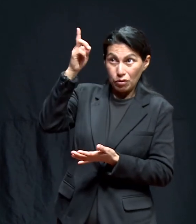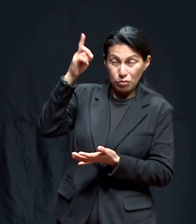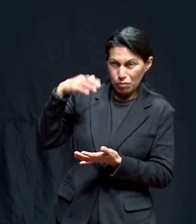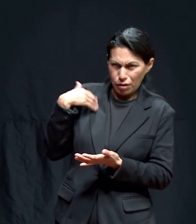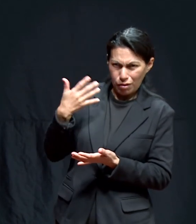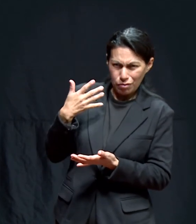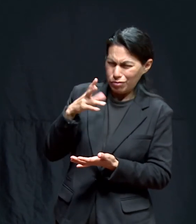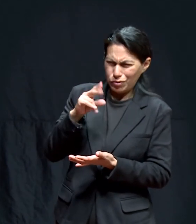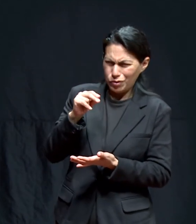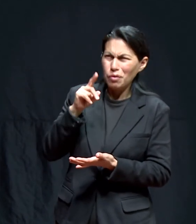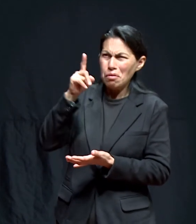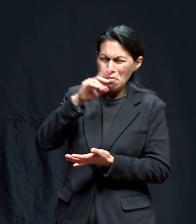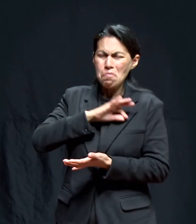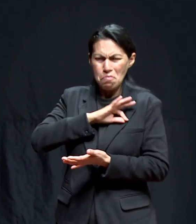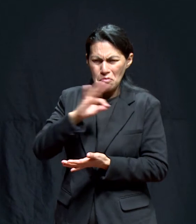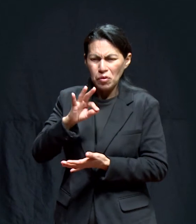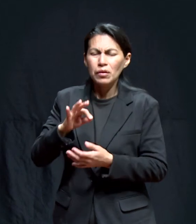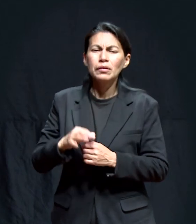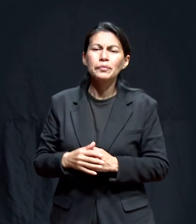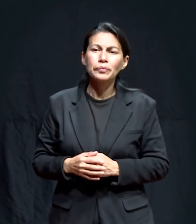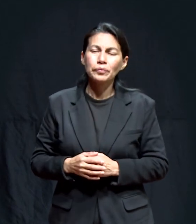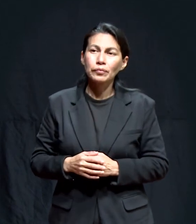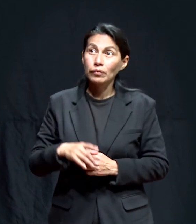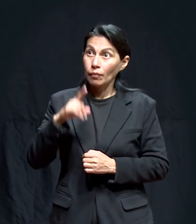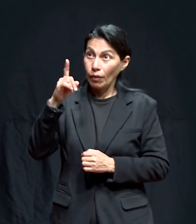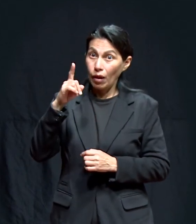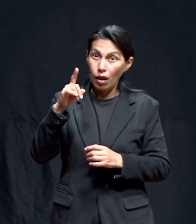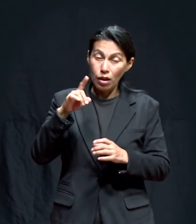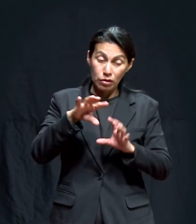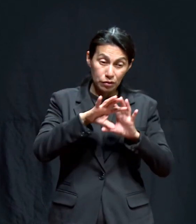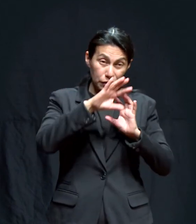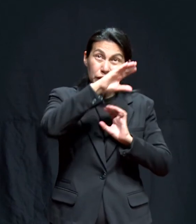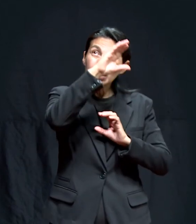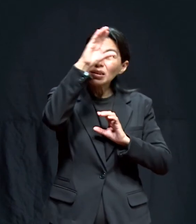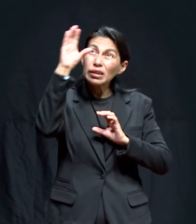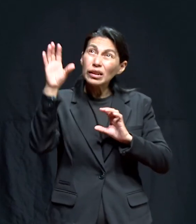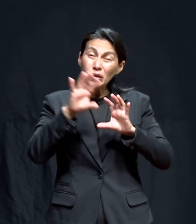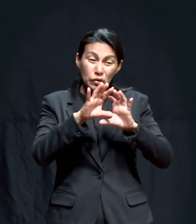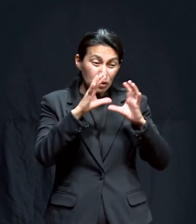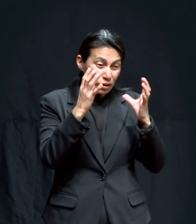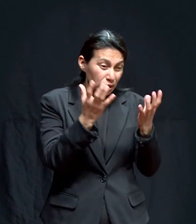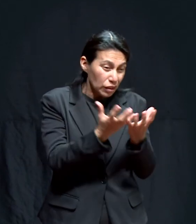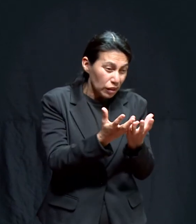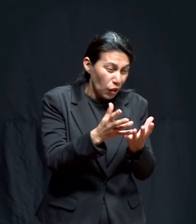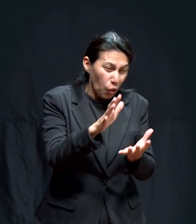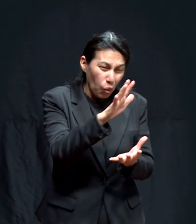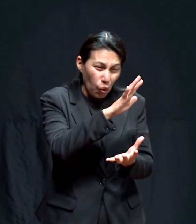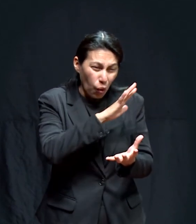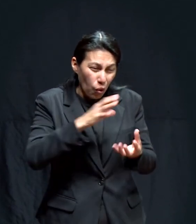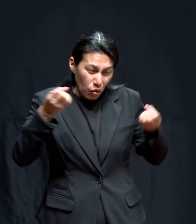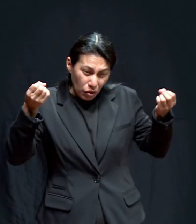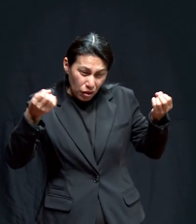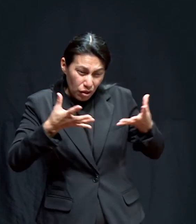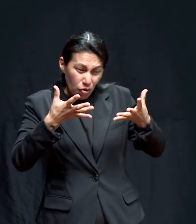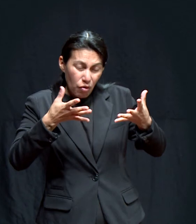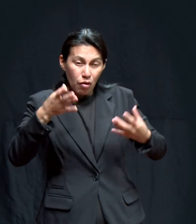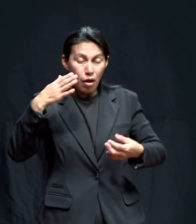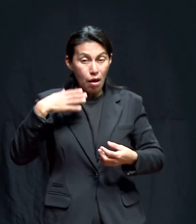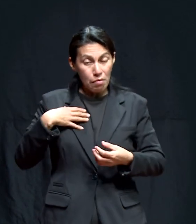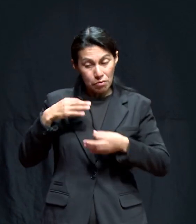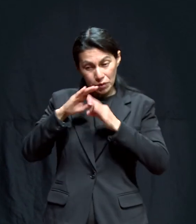Mi Dios puede hacer las cosas. Amén. Él es el creador de los cielos y la tierra. Amén.